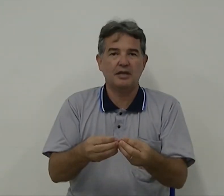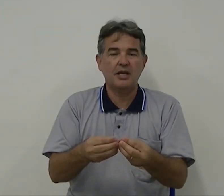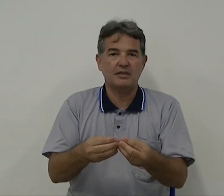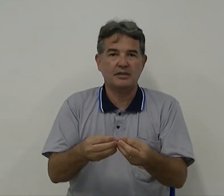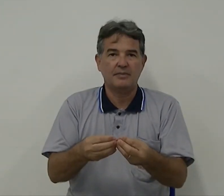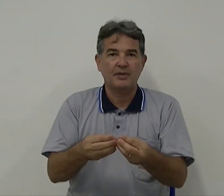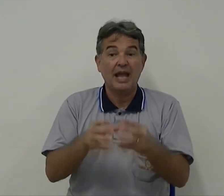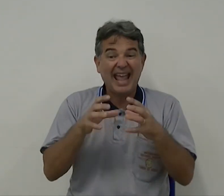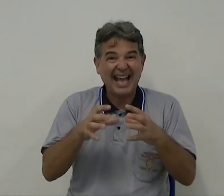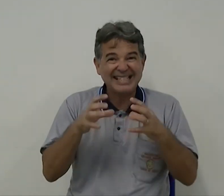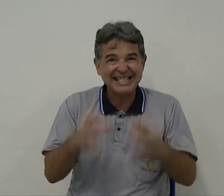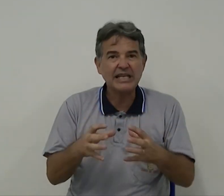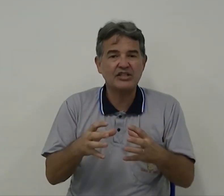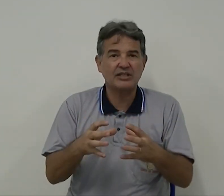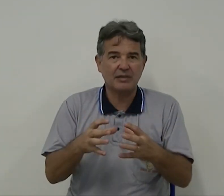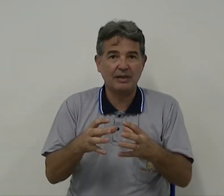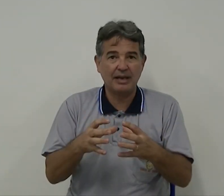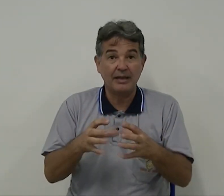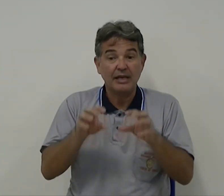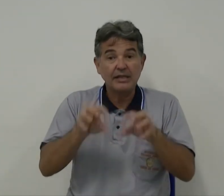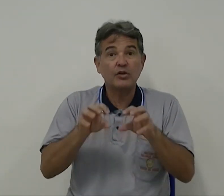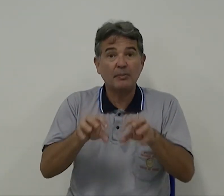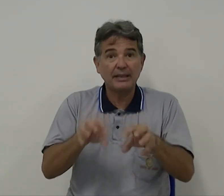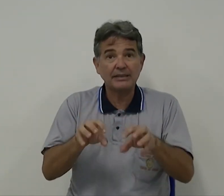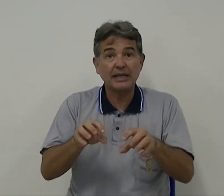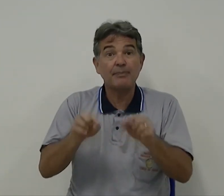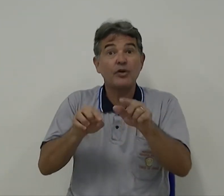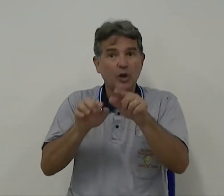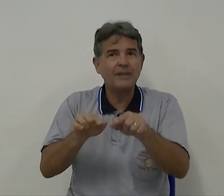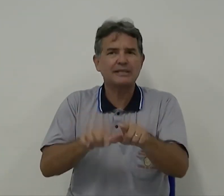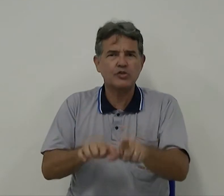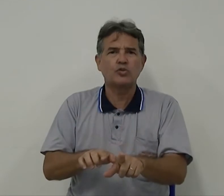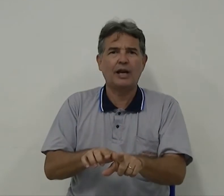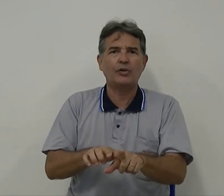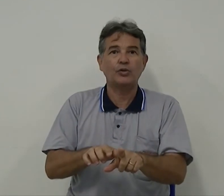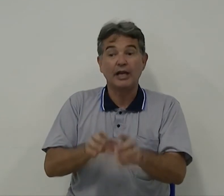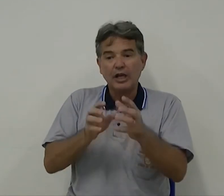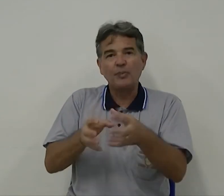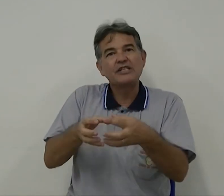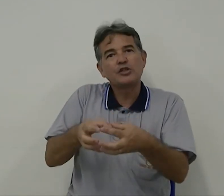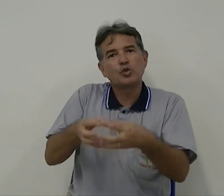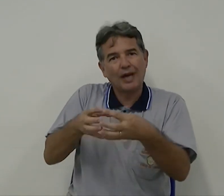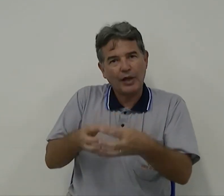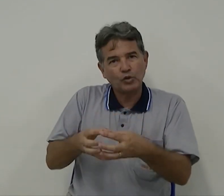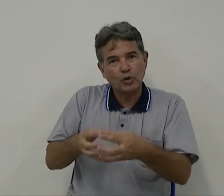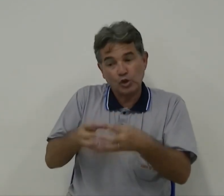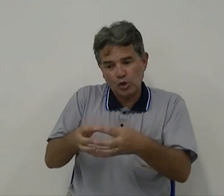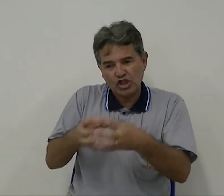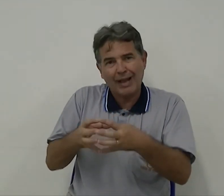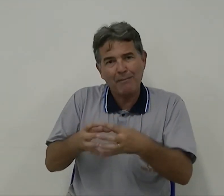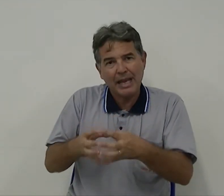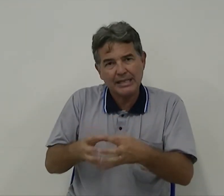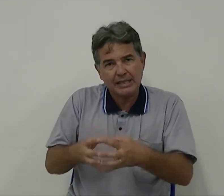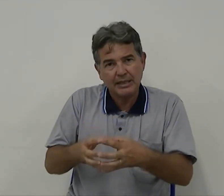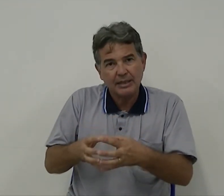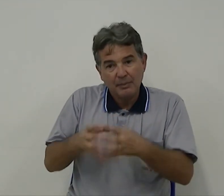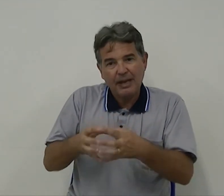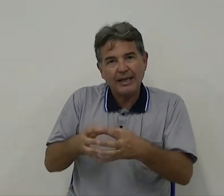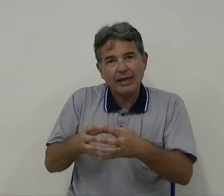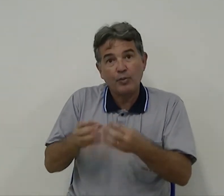criança. É assim que a gente vai trabalhar. Então, partir daí, por que eu preciso do laudo? Eu preciso do laudo justamente para que o